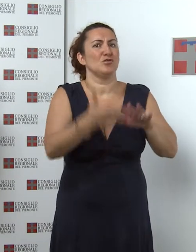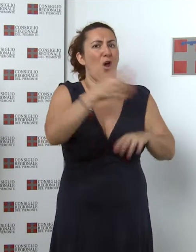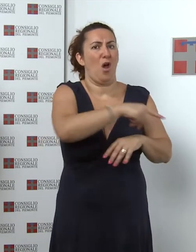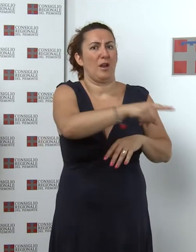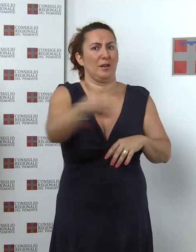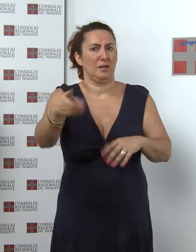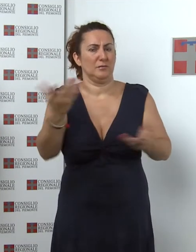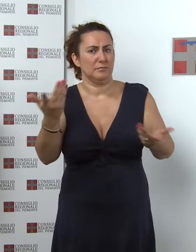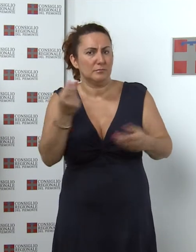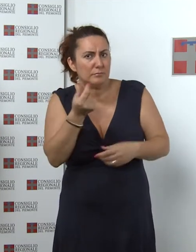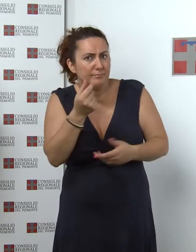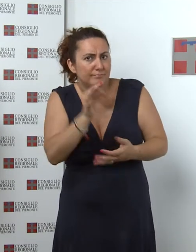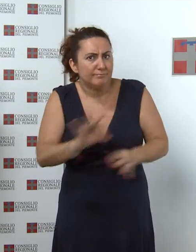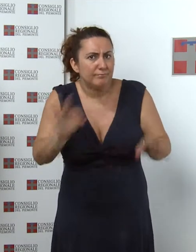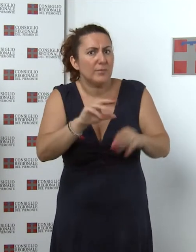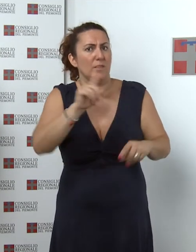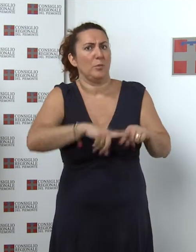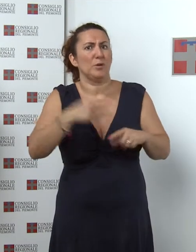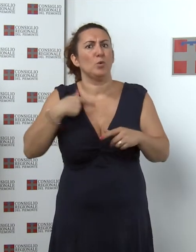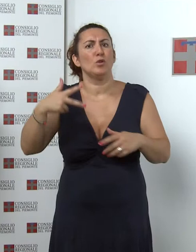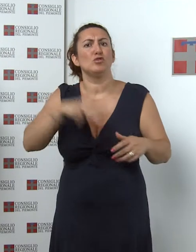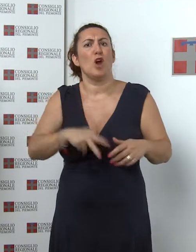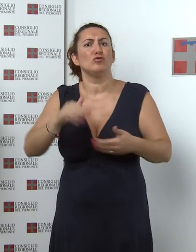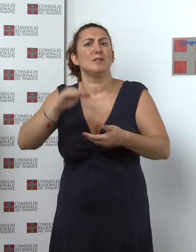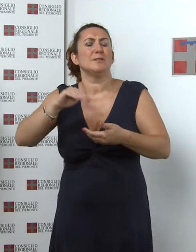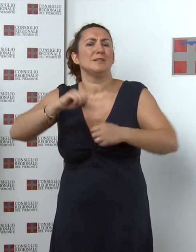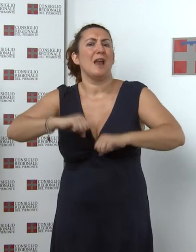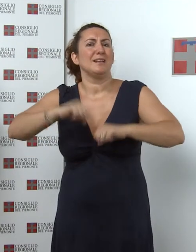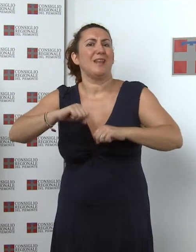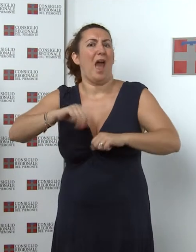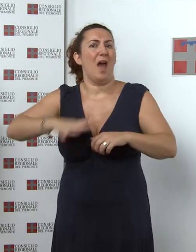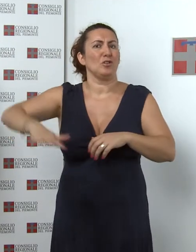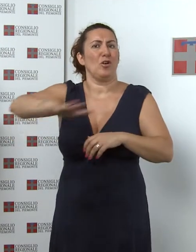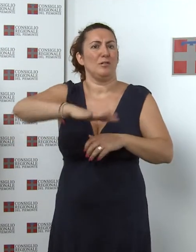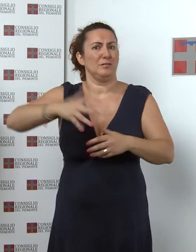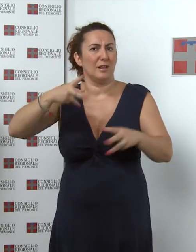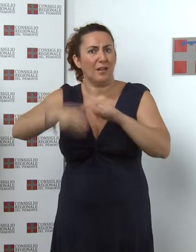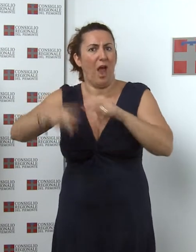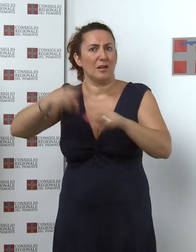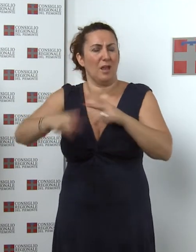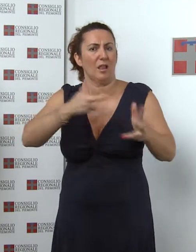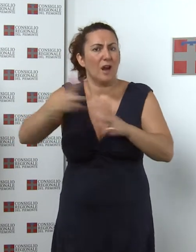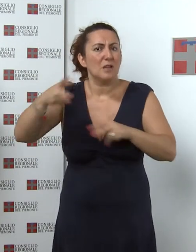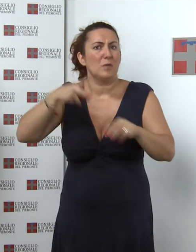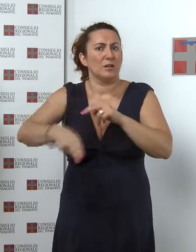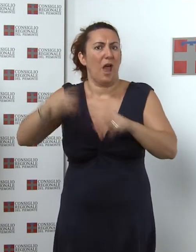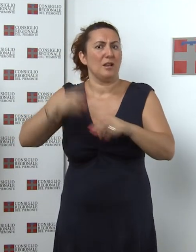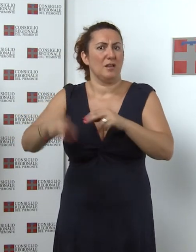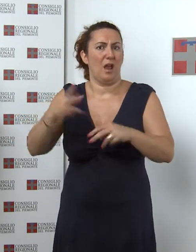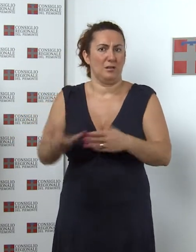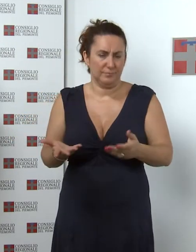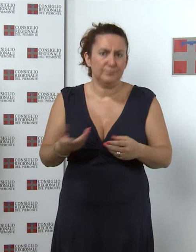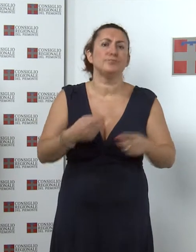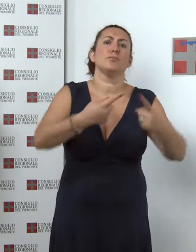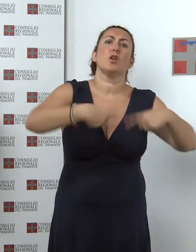risorse e troppi tagli al settore sociosanitario e ai trasporti Sempre sulla manovra finanziaria la Commissione Bilancio si è riunita durante tutta la